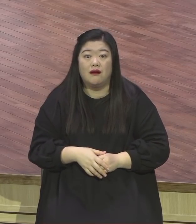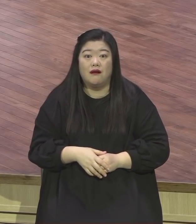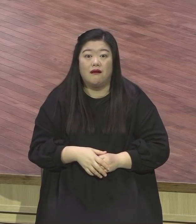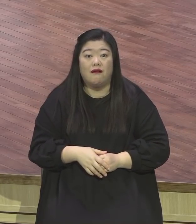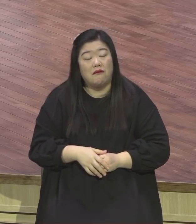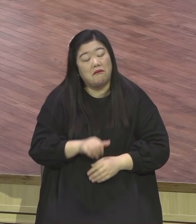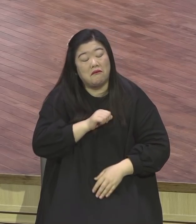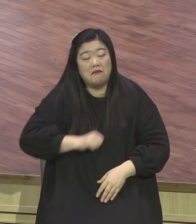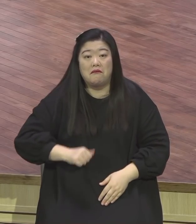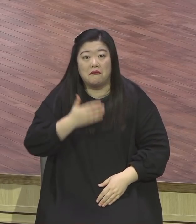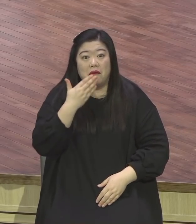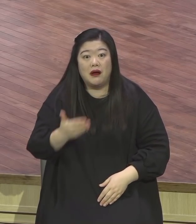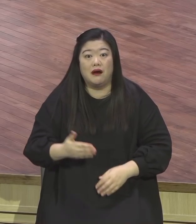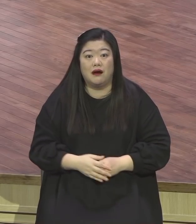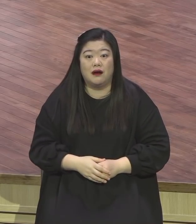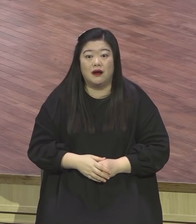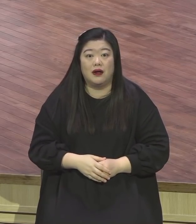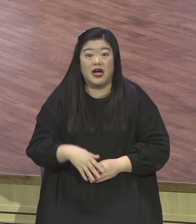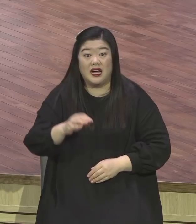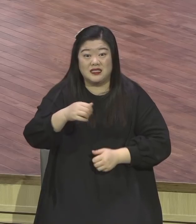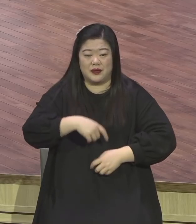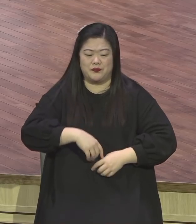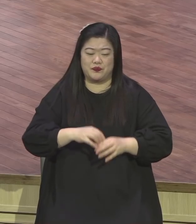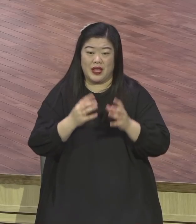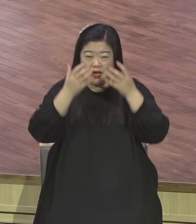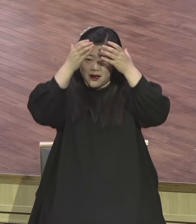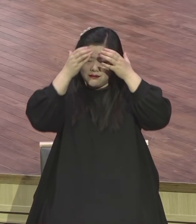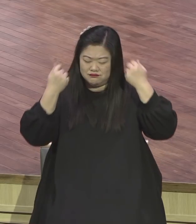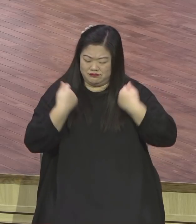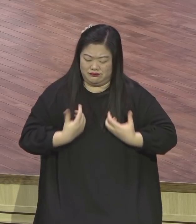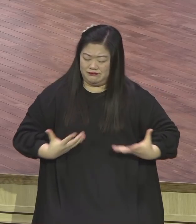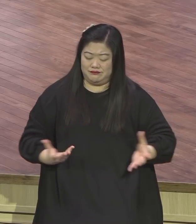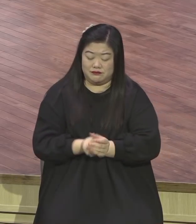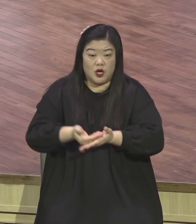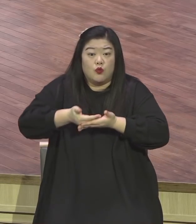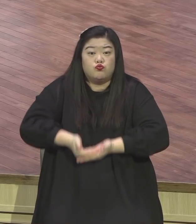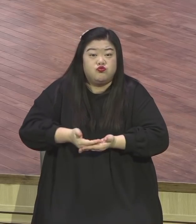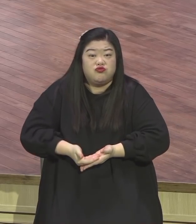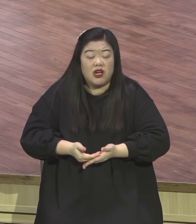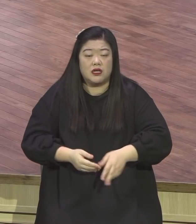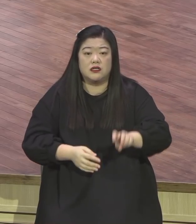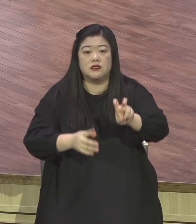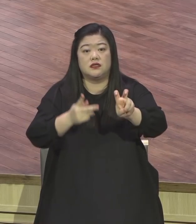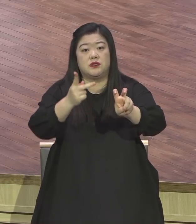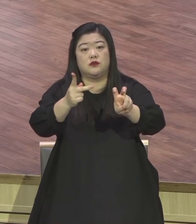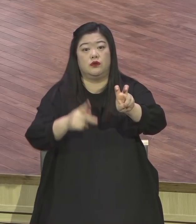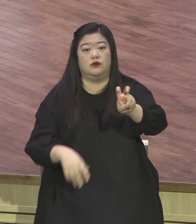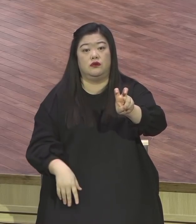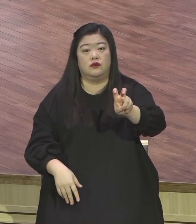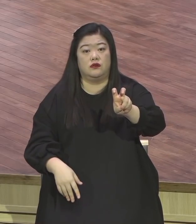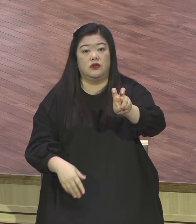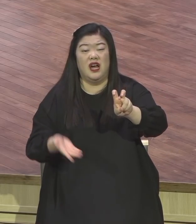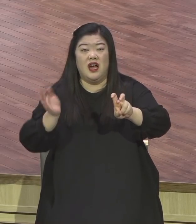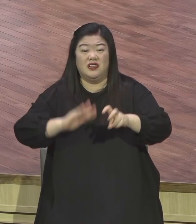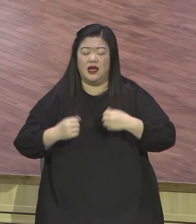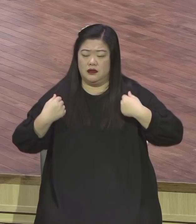완전 무장을 한 건지 안 했는지 뛰고 있는지 걷고 있는지 서 있는지를 모를 정도로